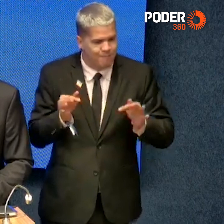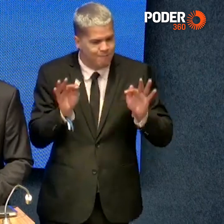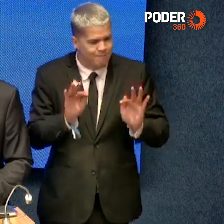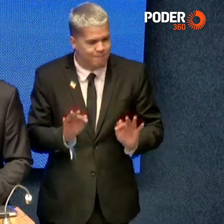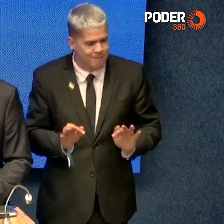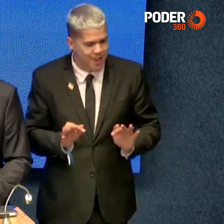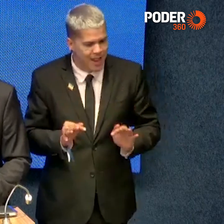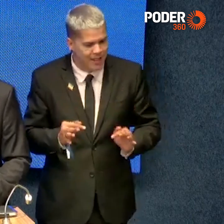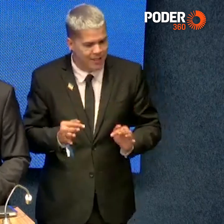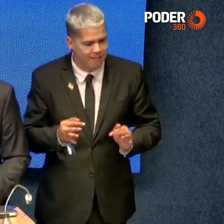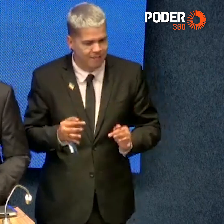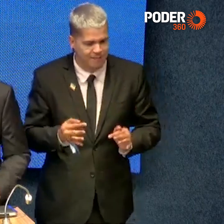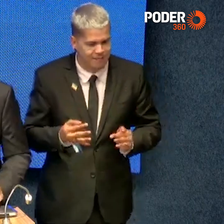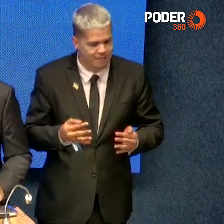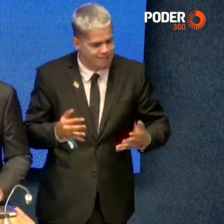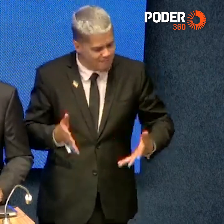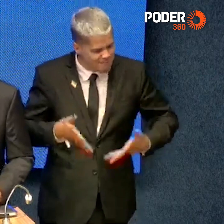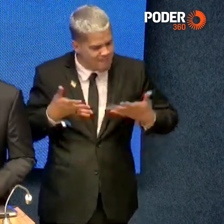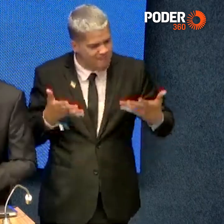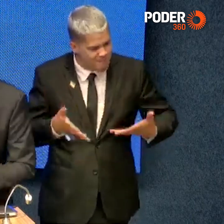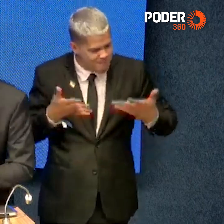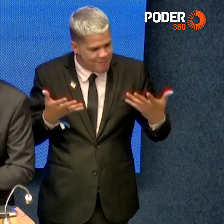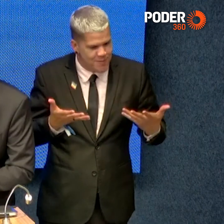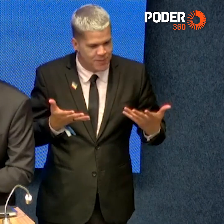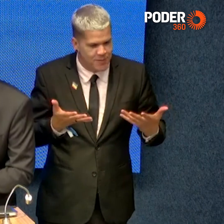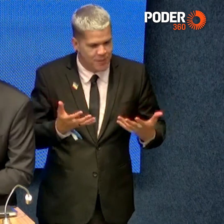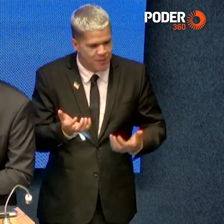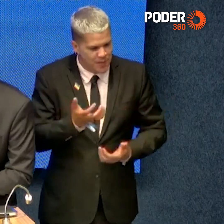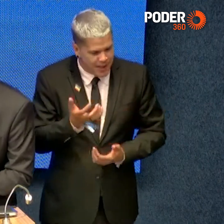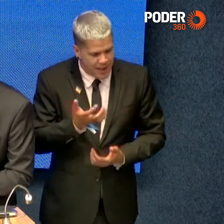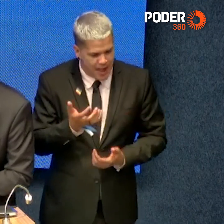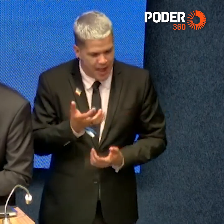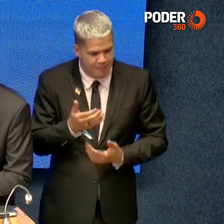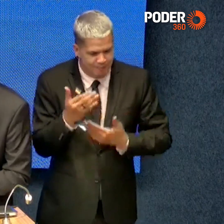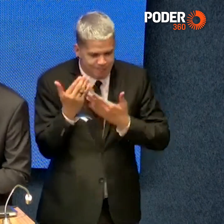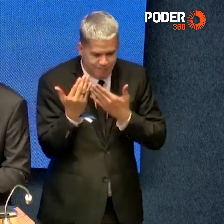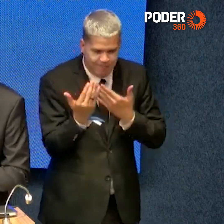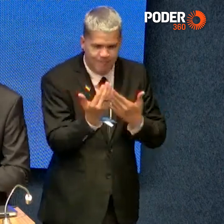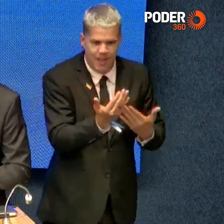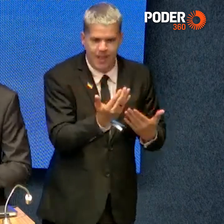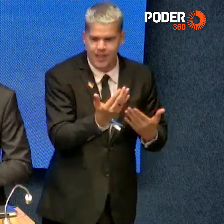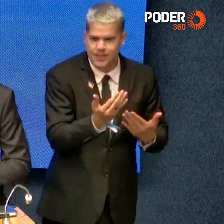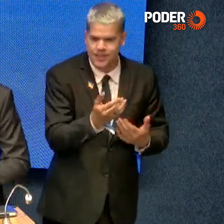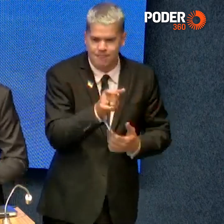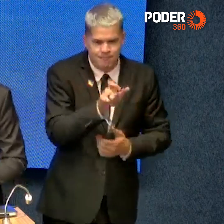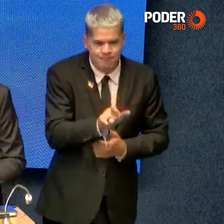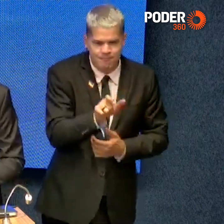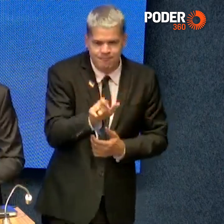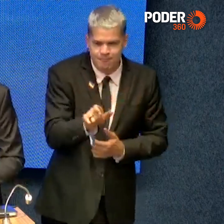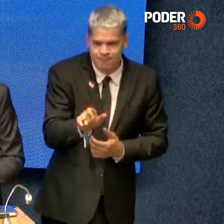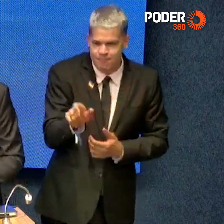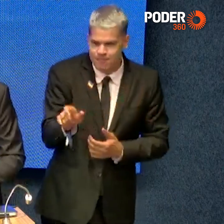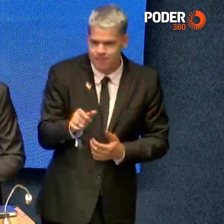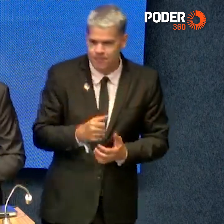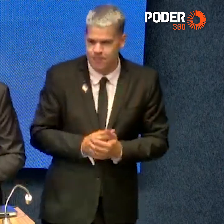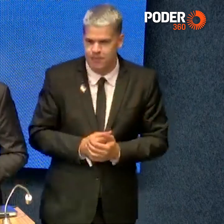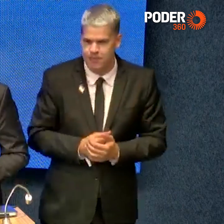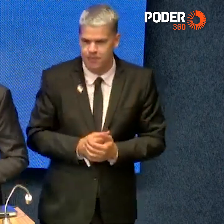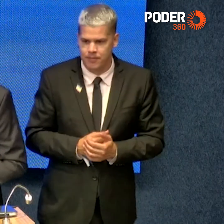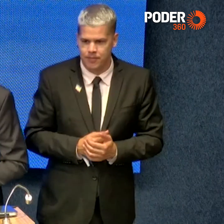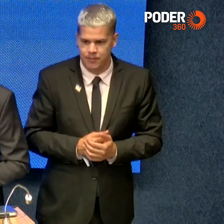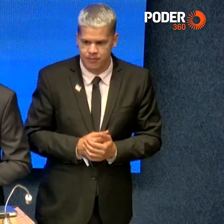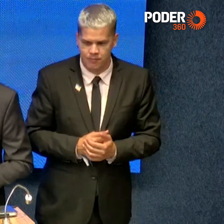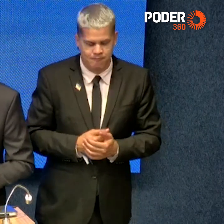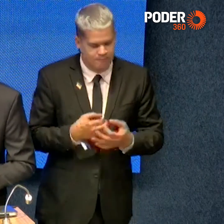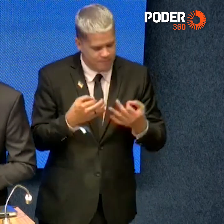e muito motivado. Quero aqui agradecer a cada um de vocês que, com